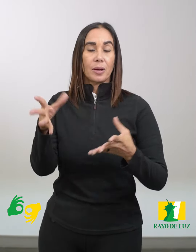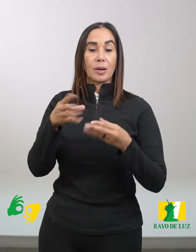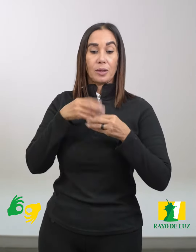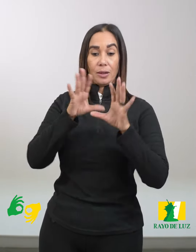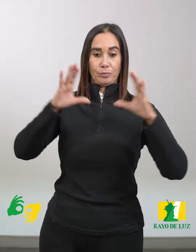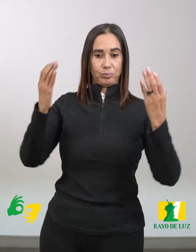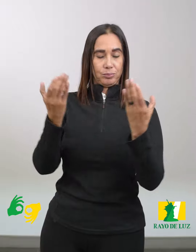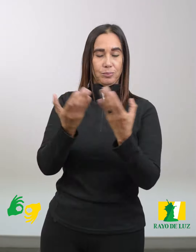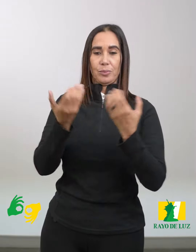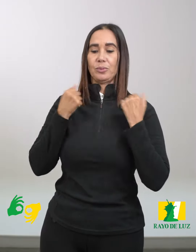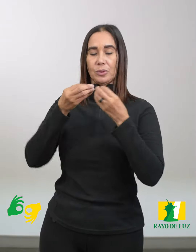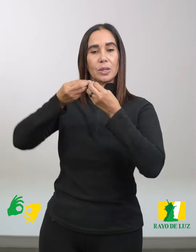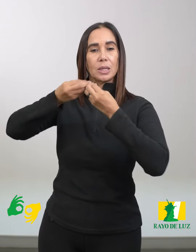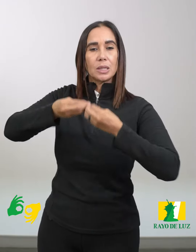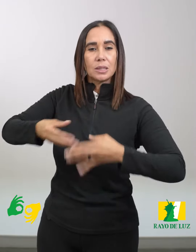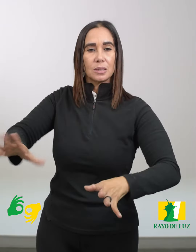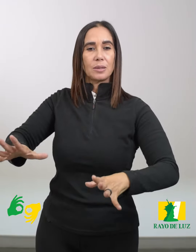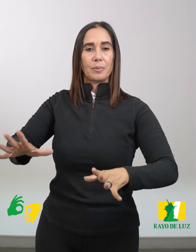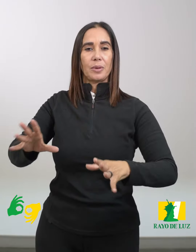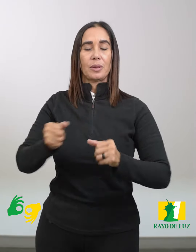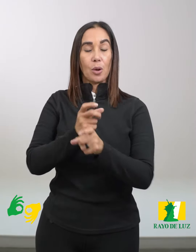entero Si se pierde o se perjudica a sí mismo?